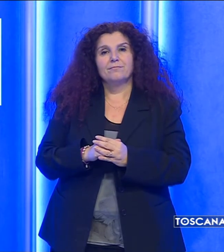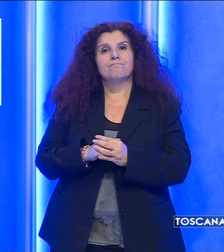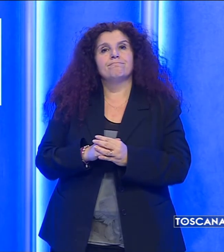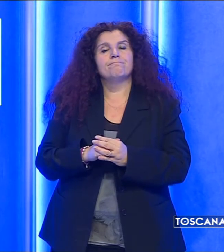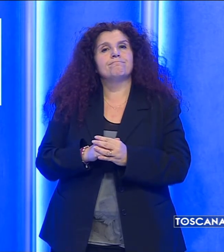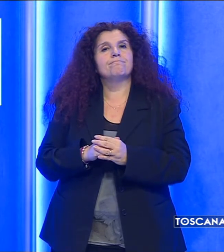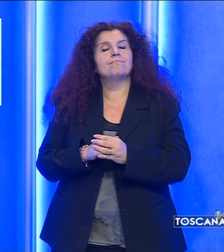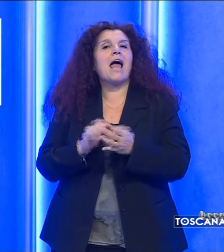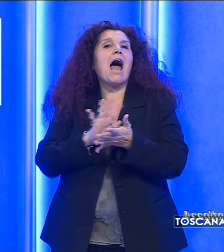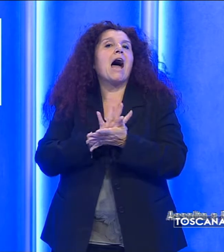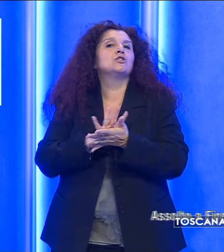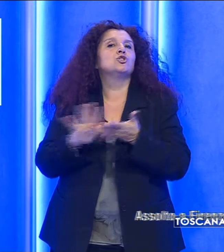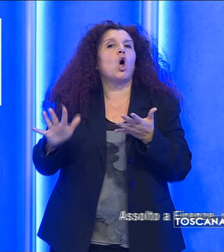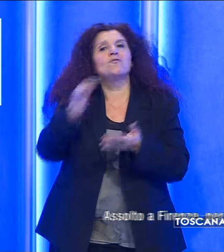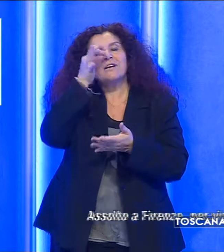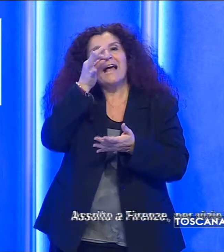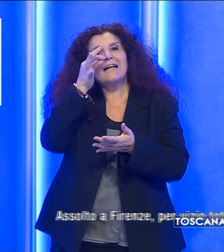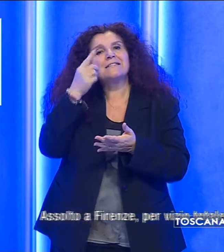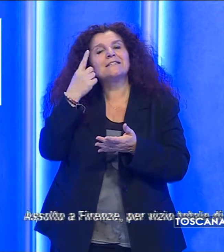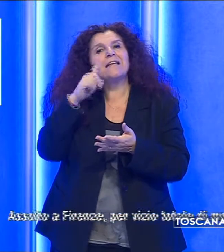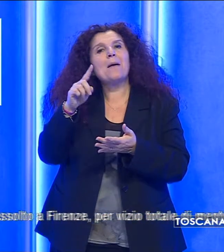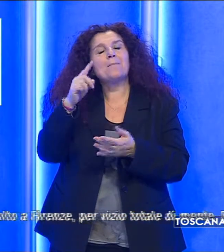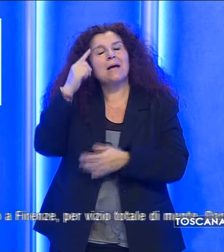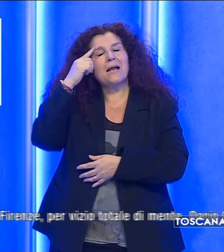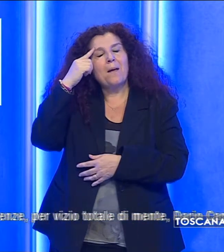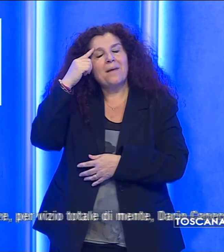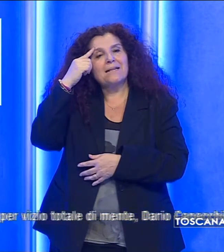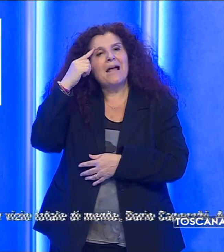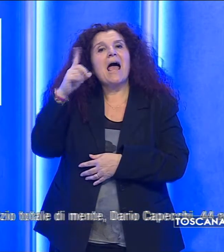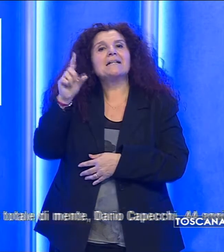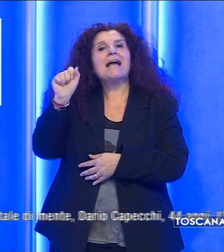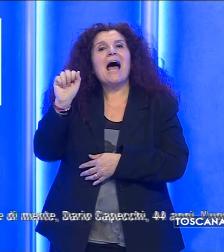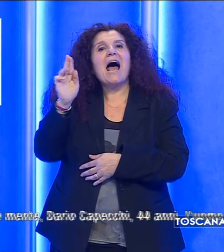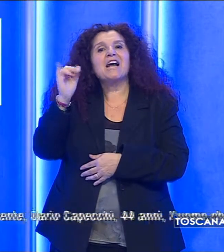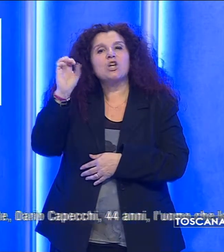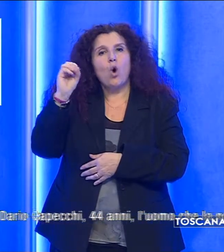Assolto a Firenze per vizio totale di mente Dario Capecchi.